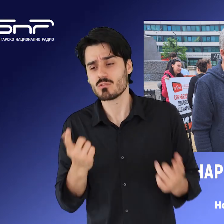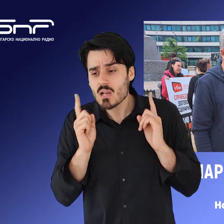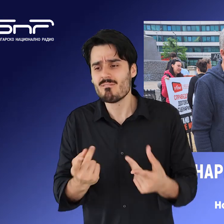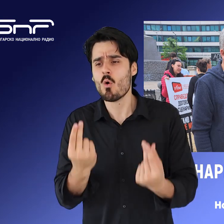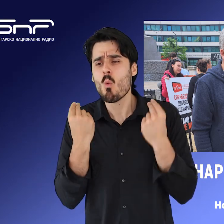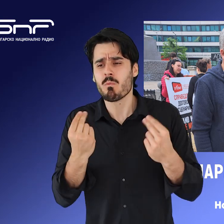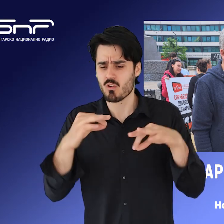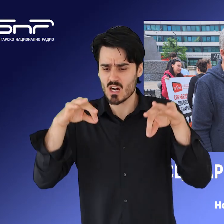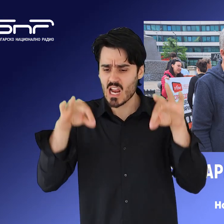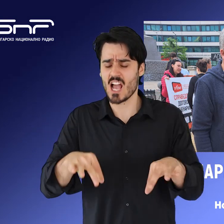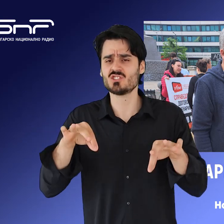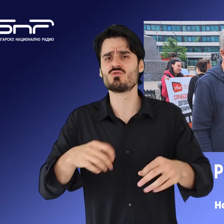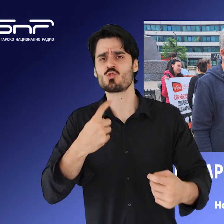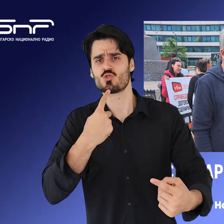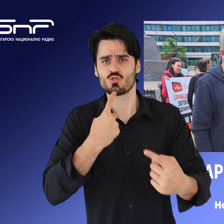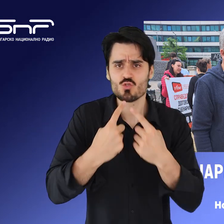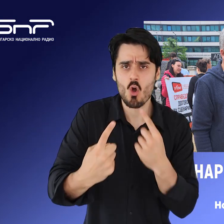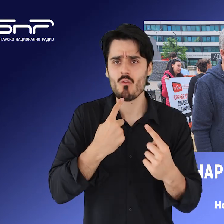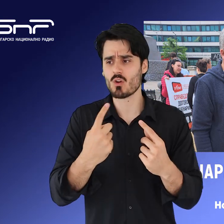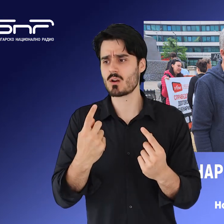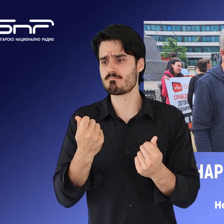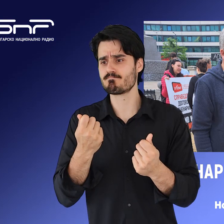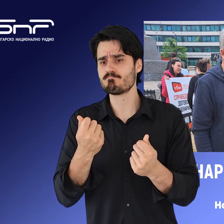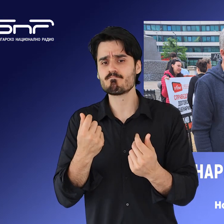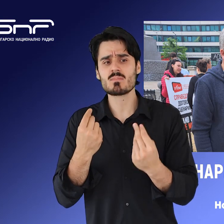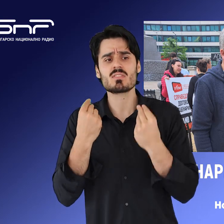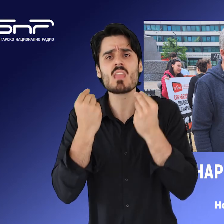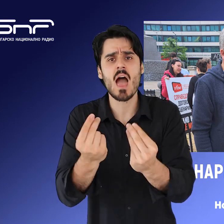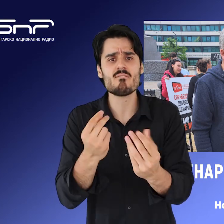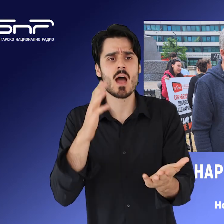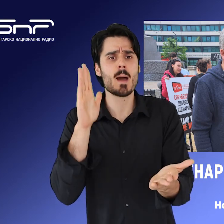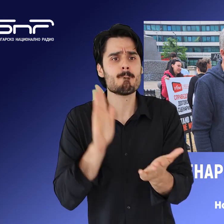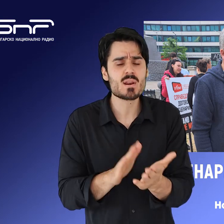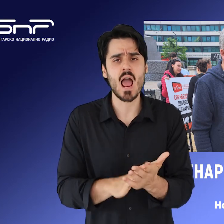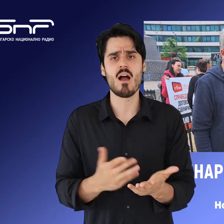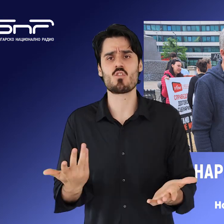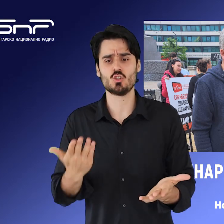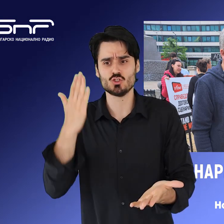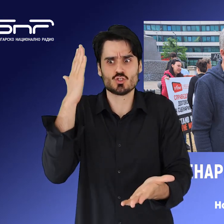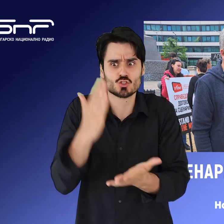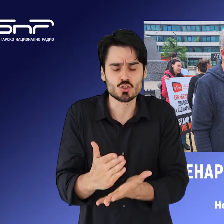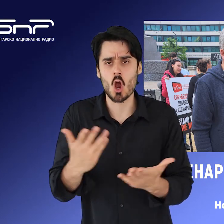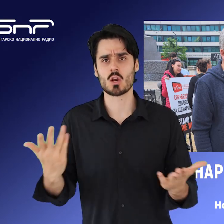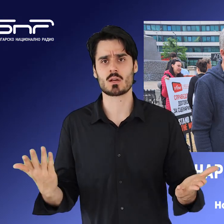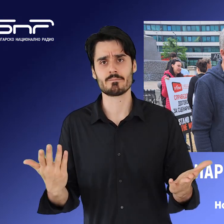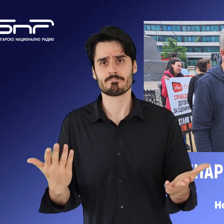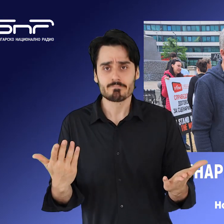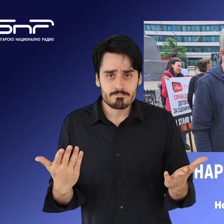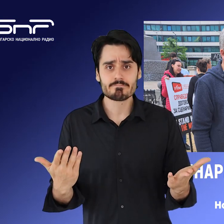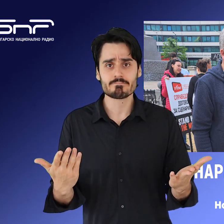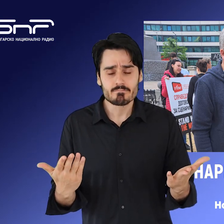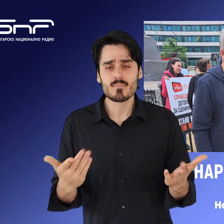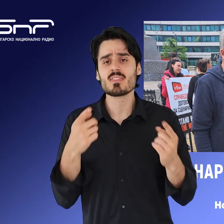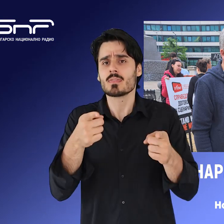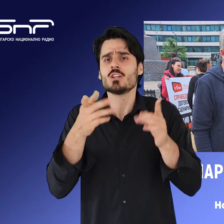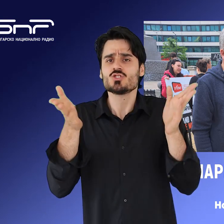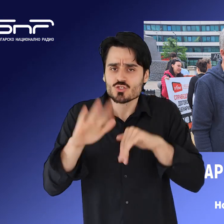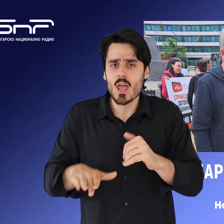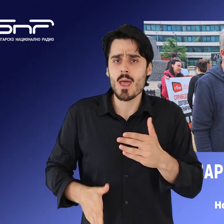трудови договори, за възможности за възвръщане на авторските права след истичане на определен срок. Тоест неща, които могат да помогнат